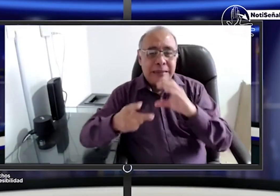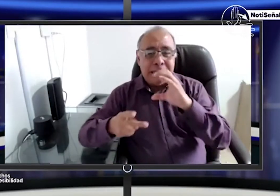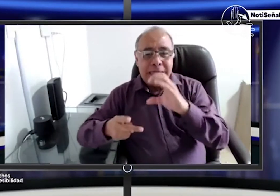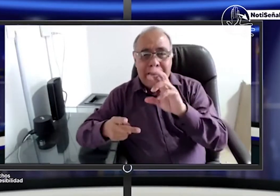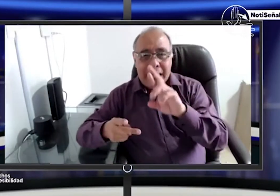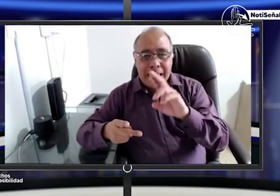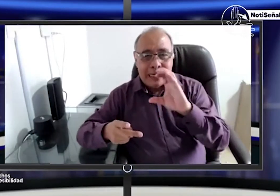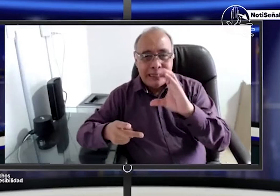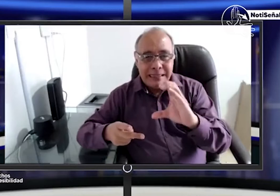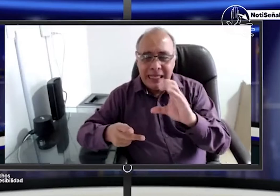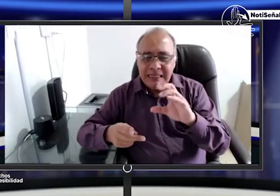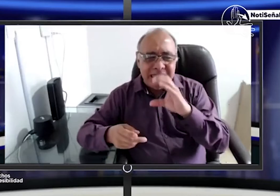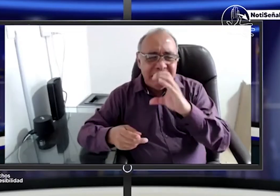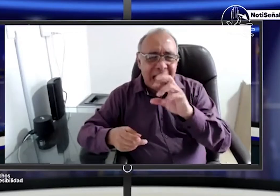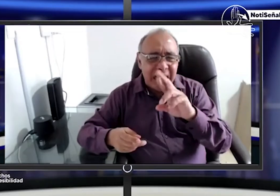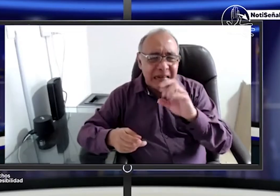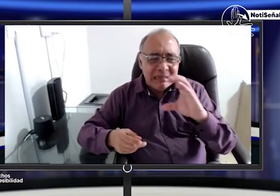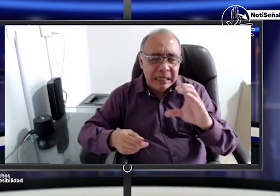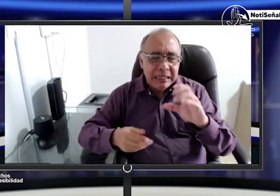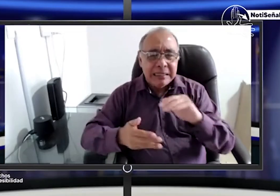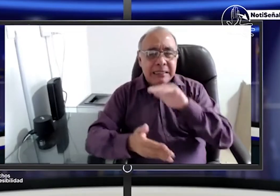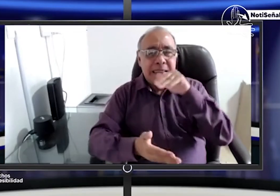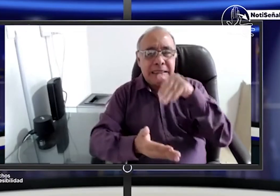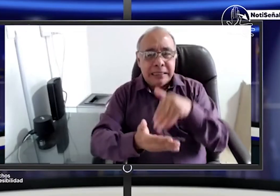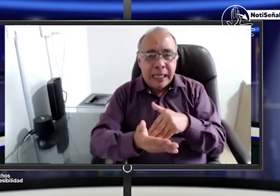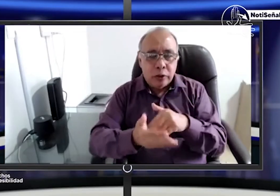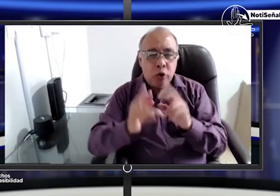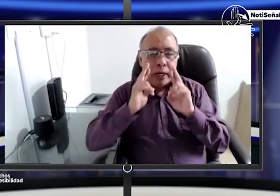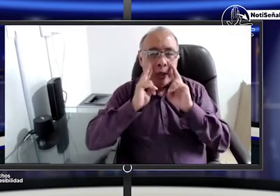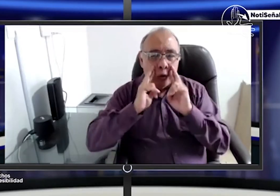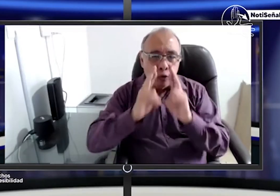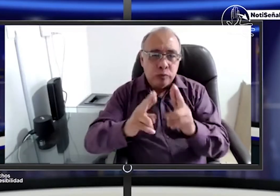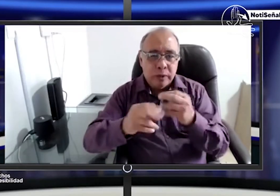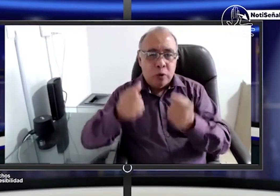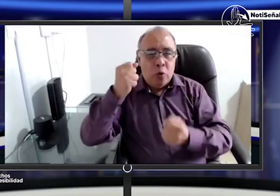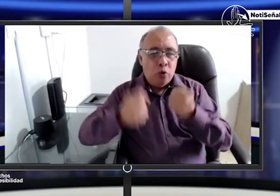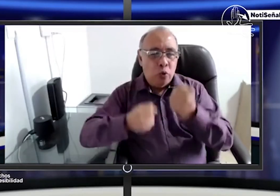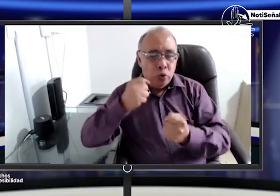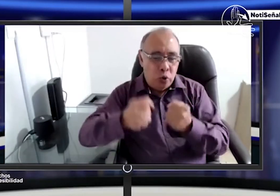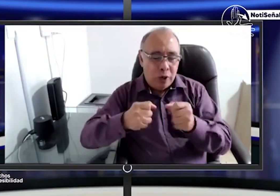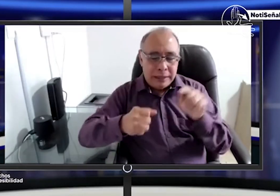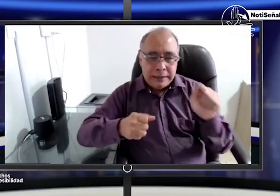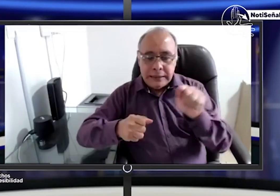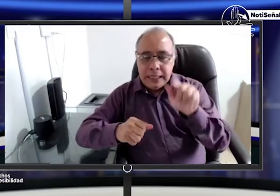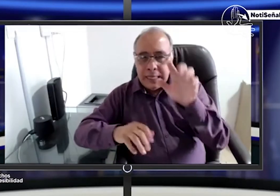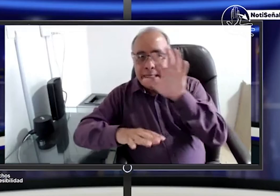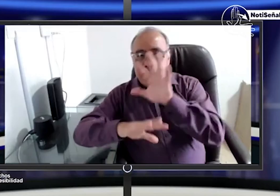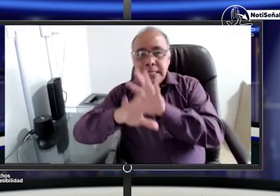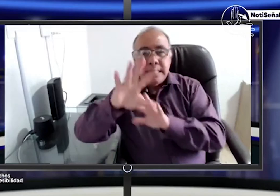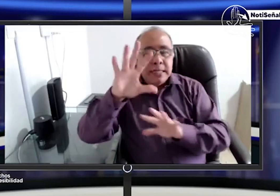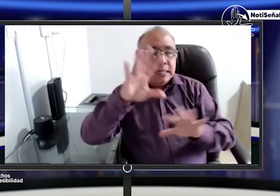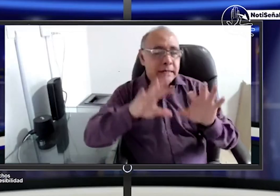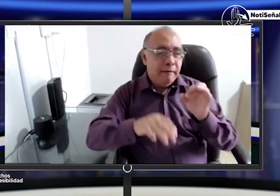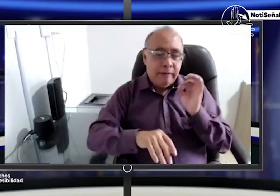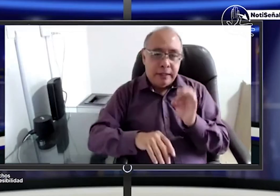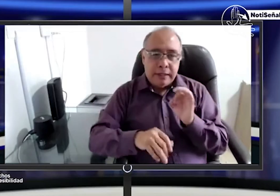instituciones como en los centros de enseñanza automovilística en los centros de reconocimiento de conductores todavía